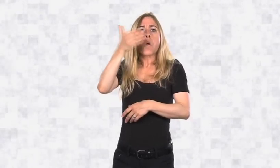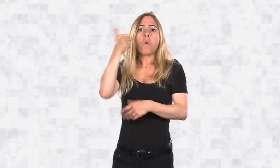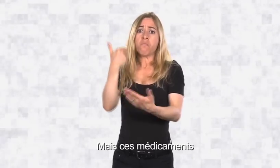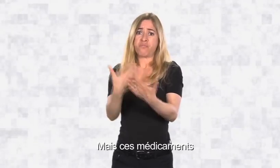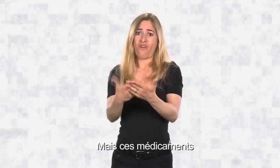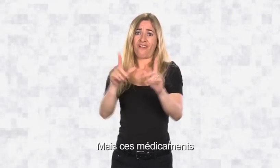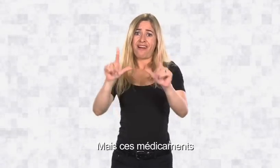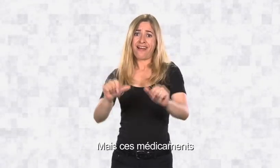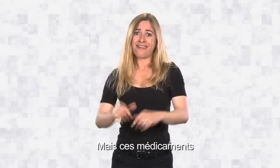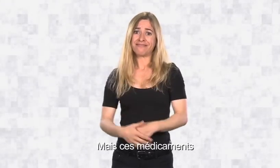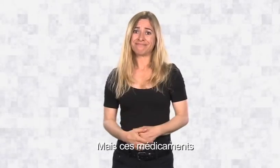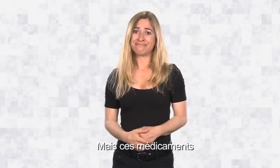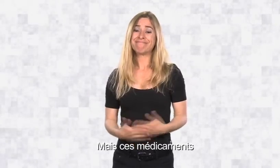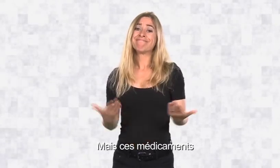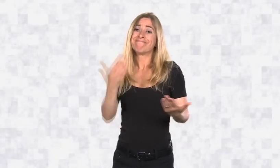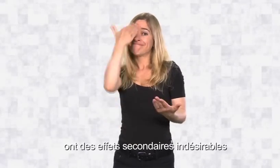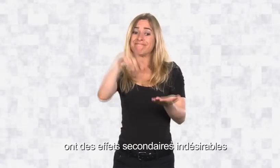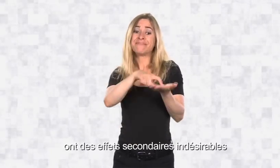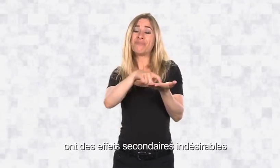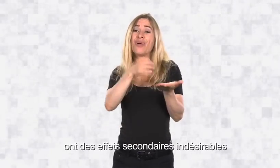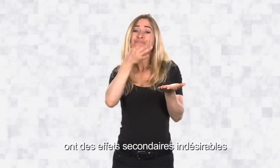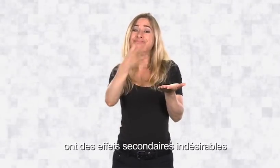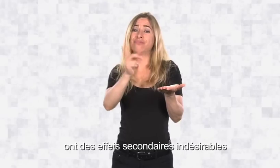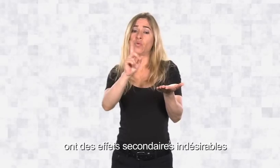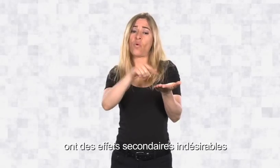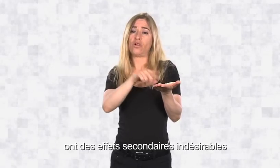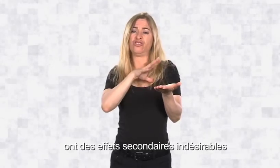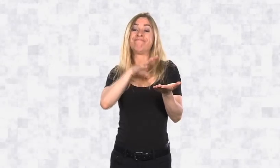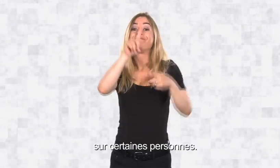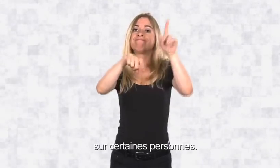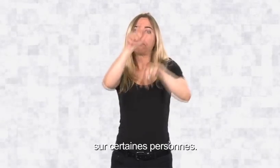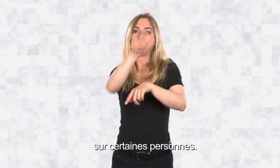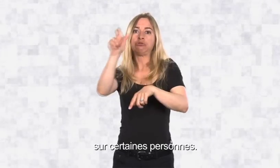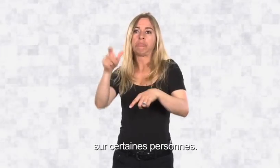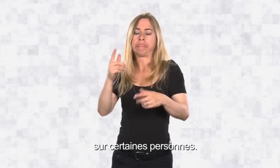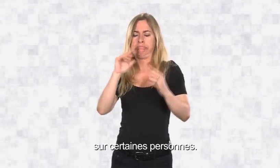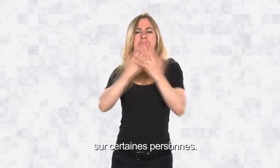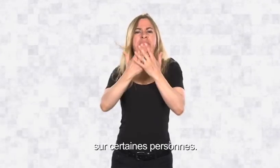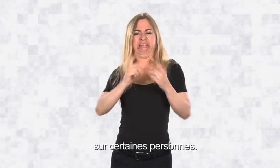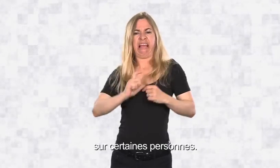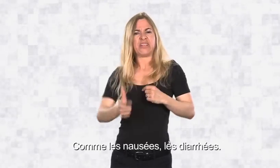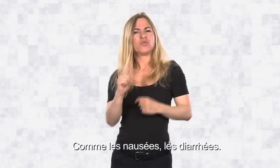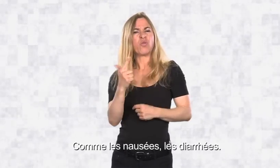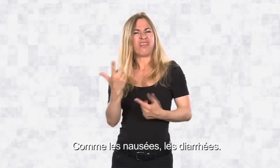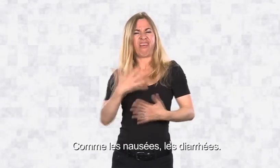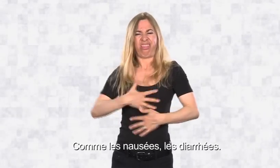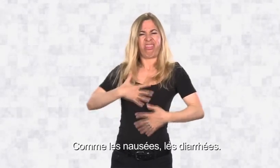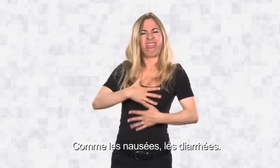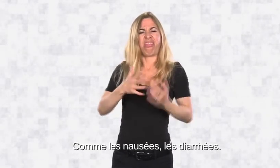Mais ces médicaments ont des effets secondaires indésirables sur certaines personnes, comme les nausées, les diarrhées.